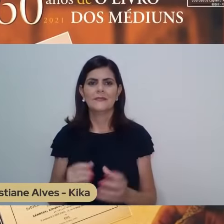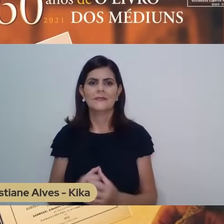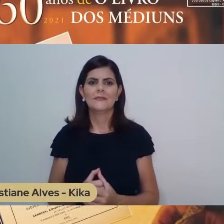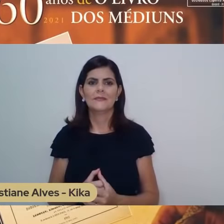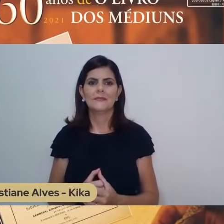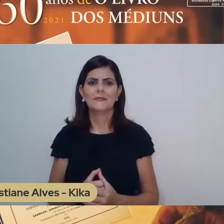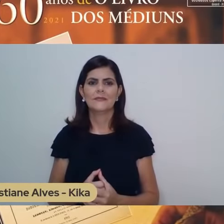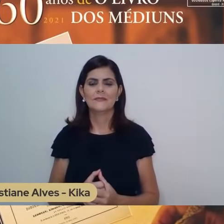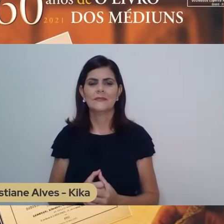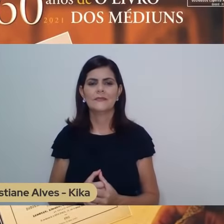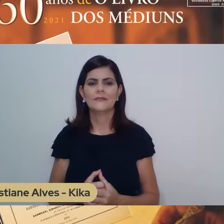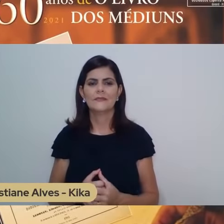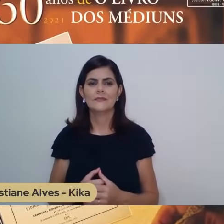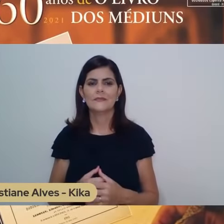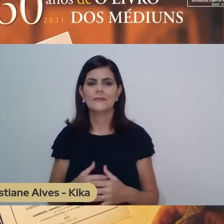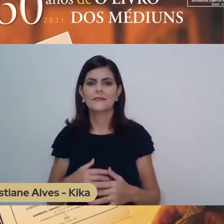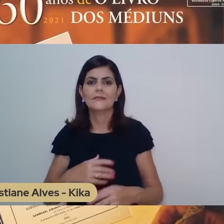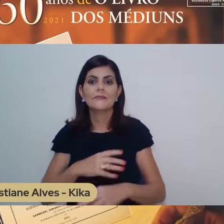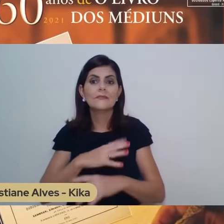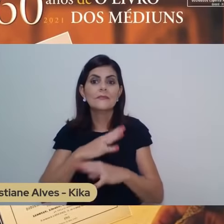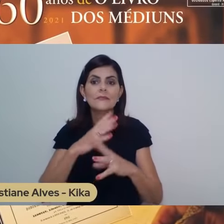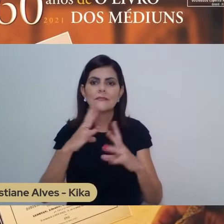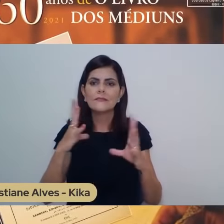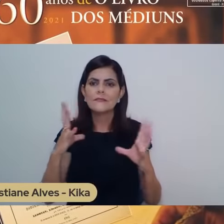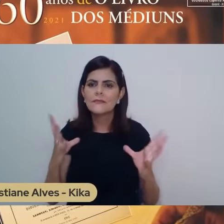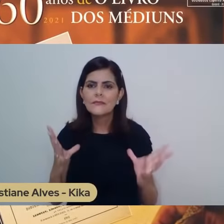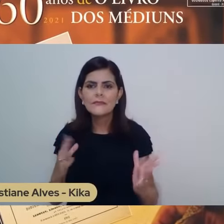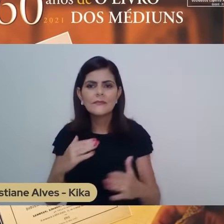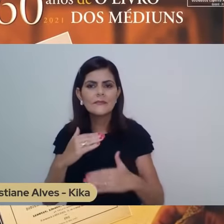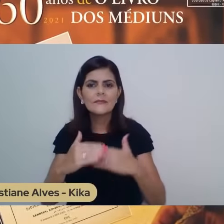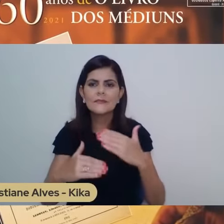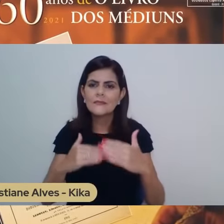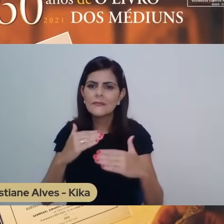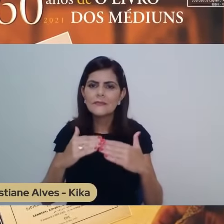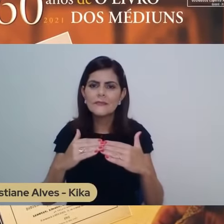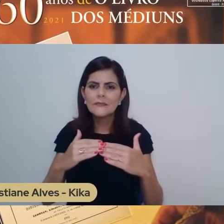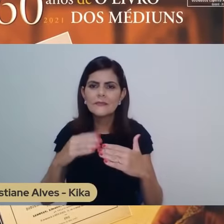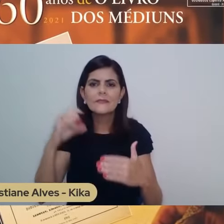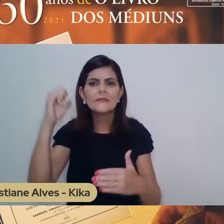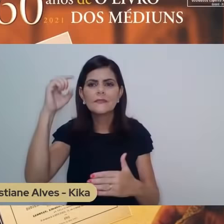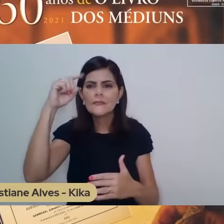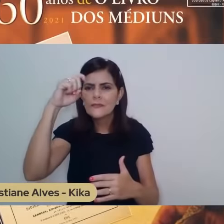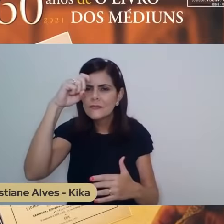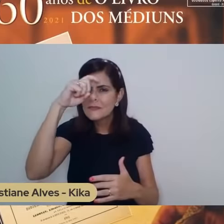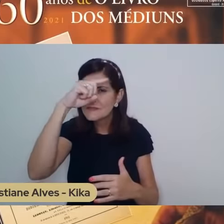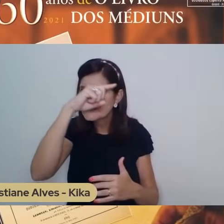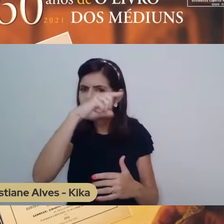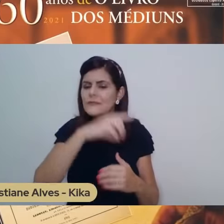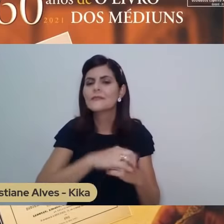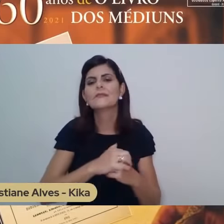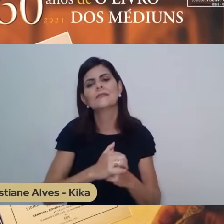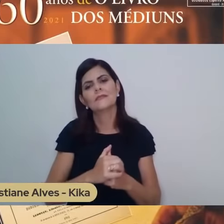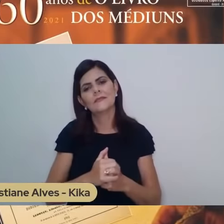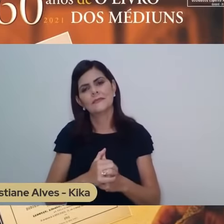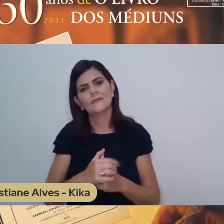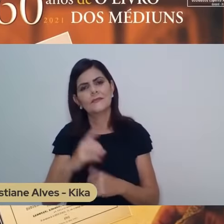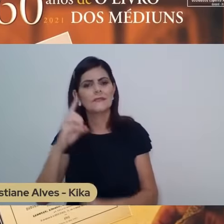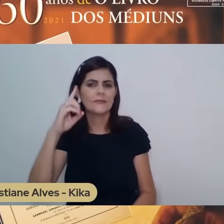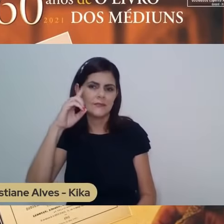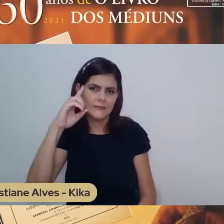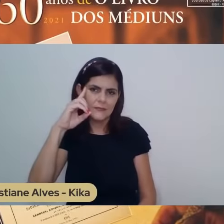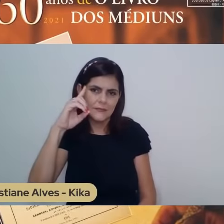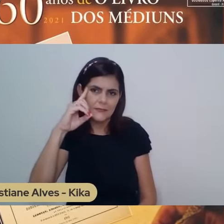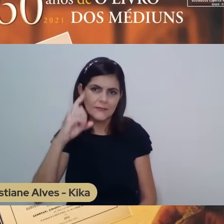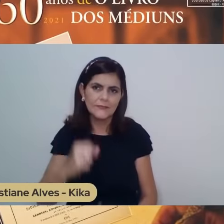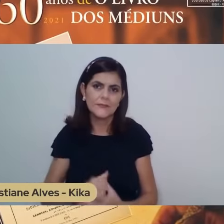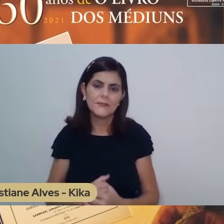ultrapassando, digamos assim, transpondo as dificuldades que as injunções materiais apresentam. Porque após a sua